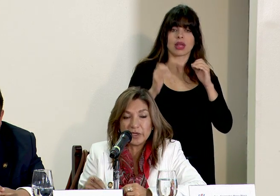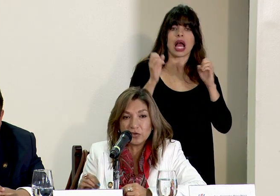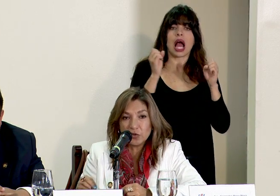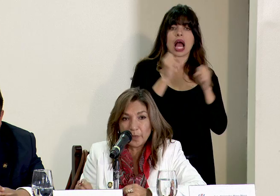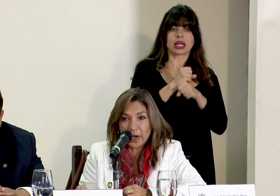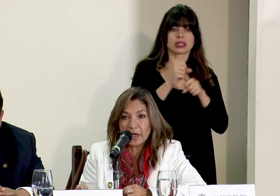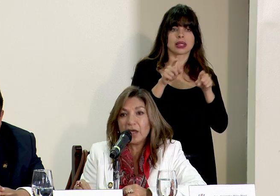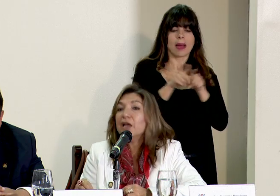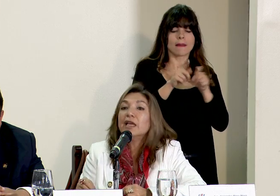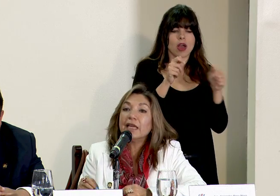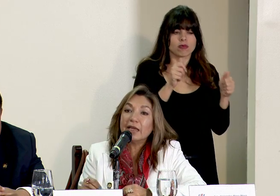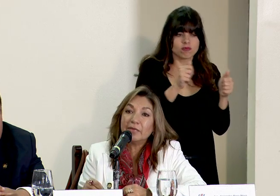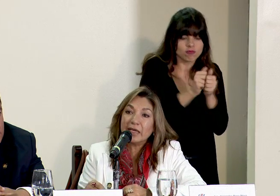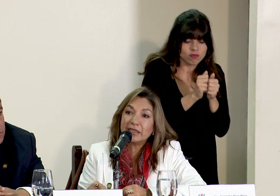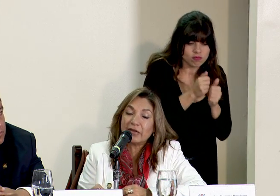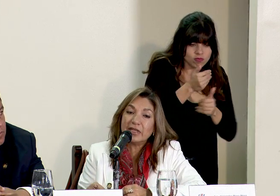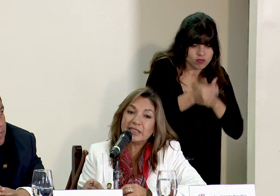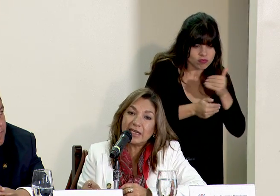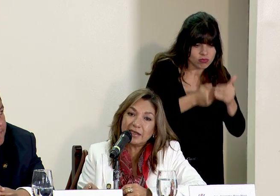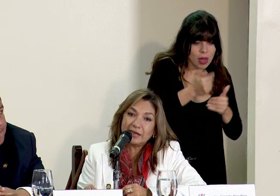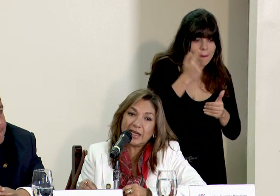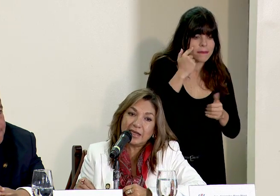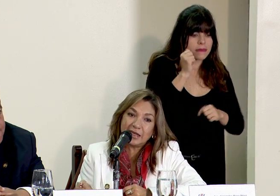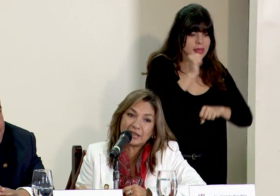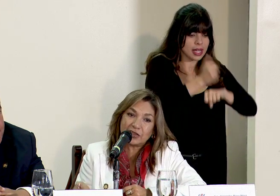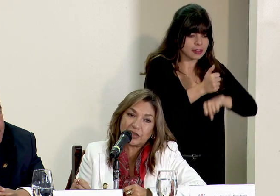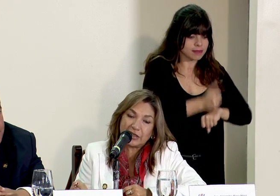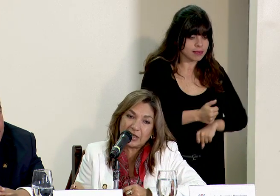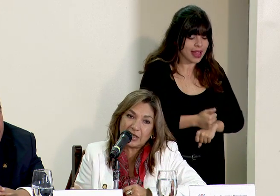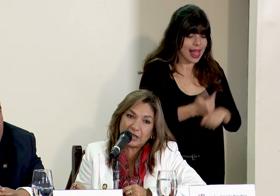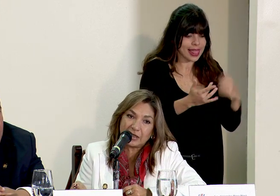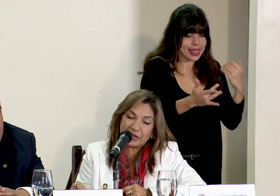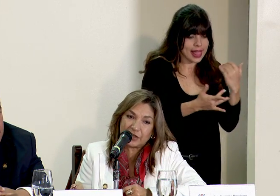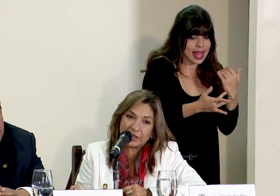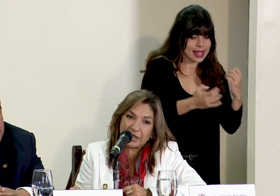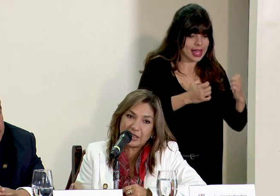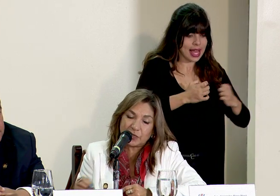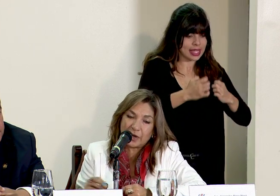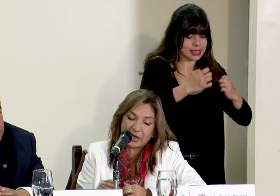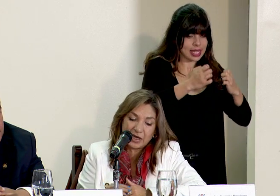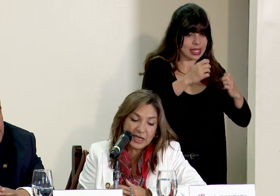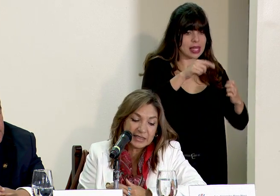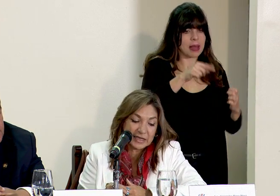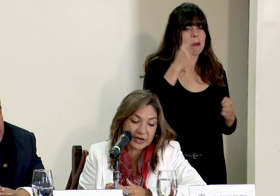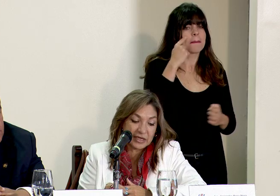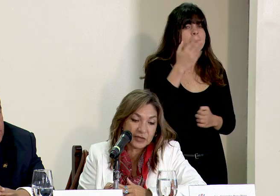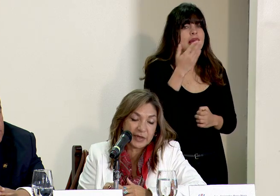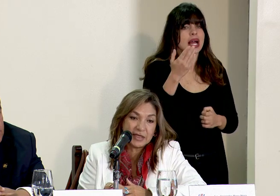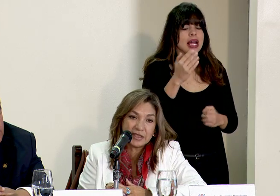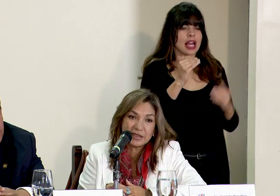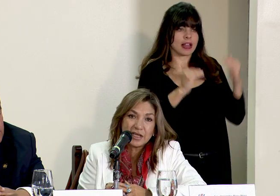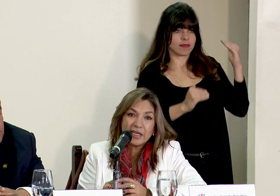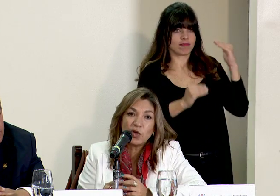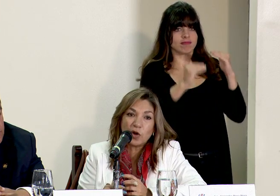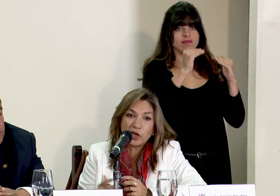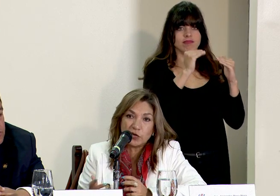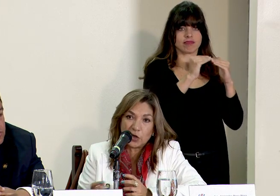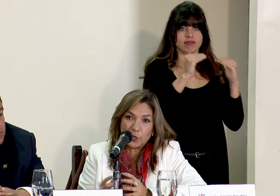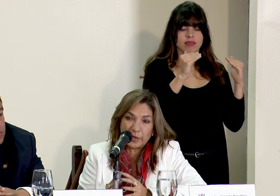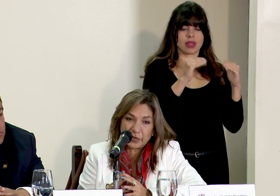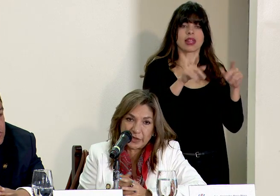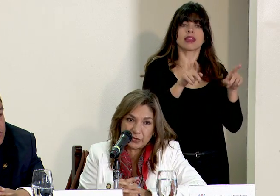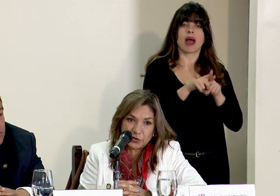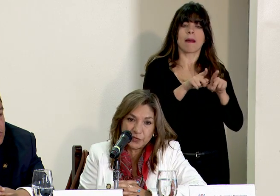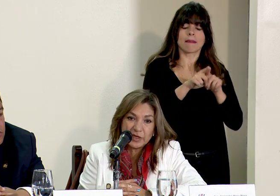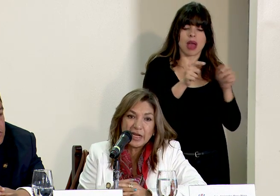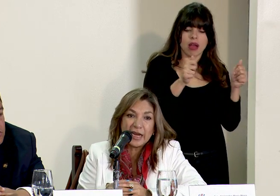acompañamiento para establecer técnicas y estratégicas para cerrar las brechas y luego hay